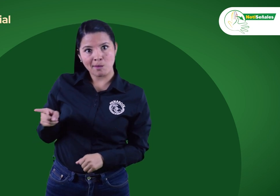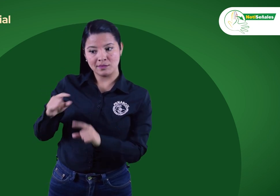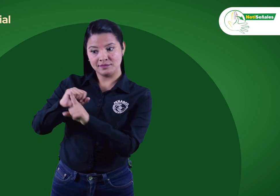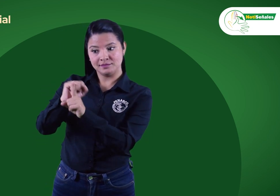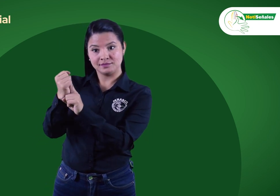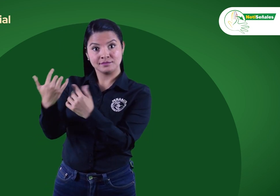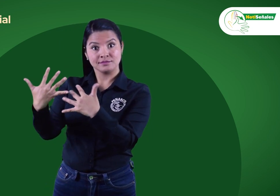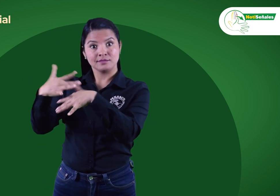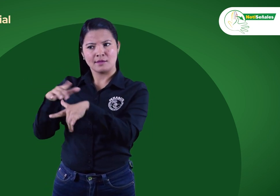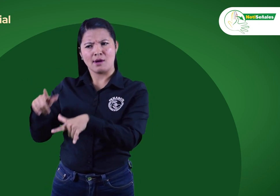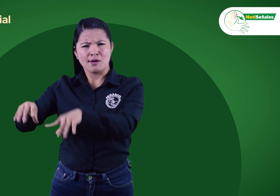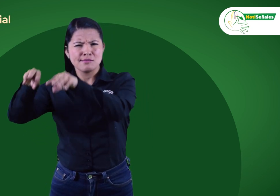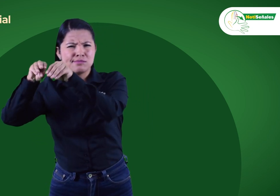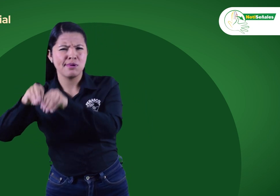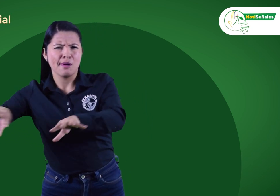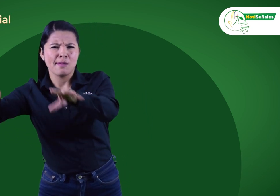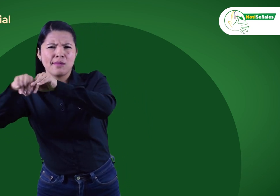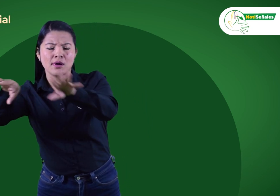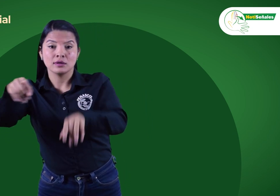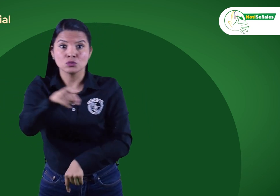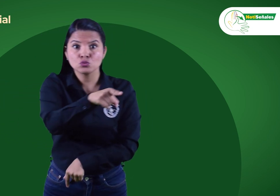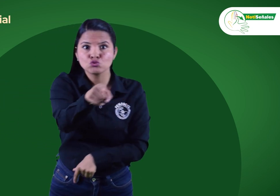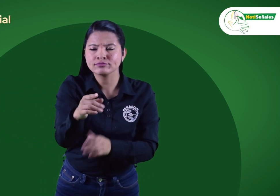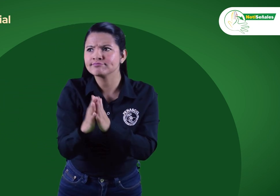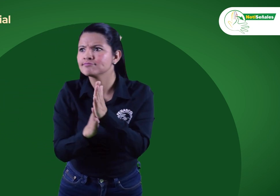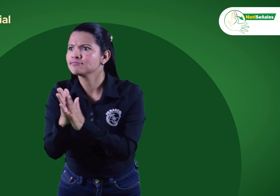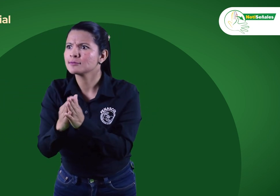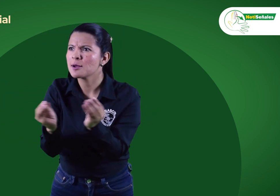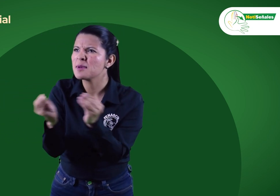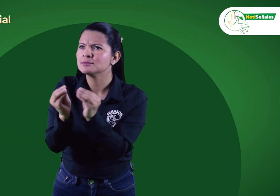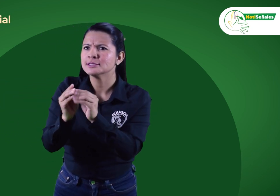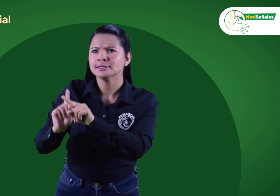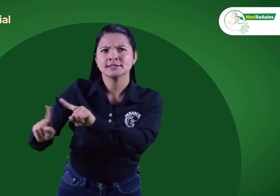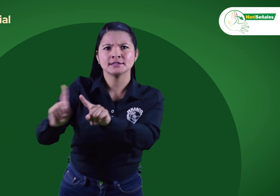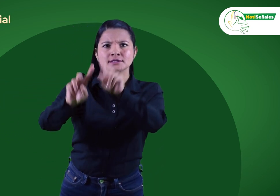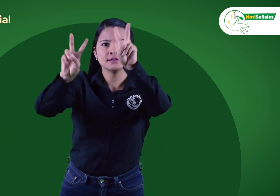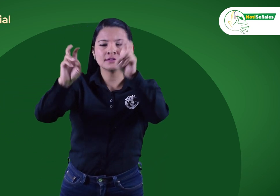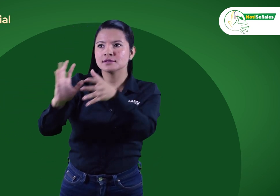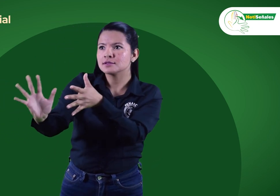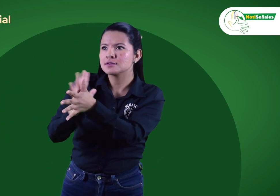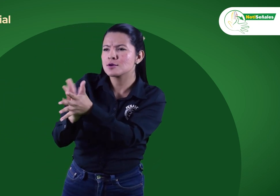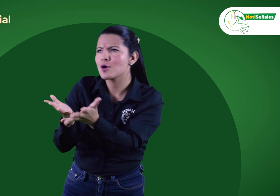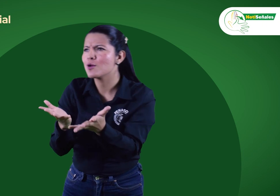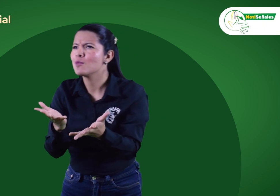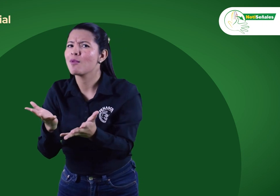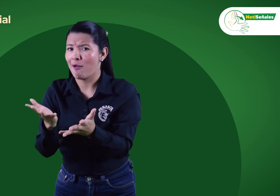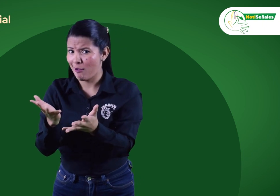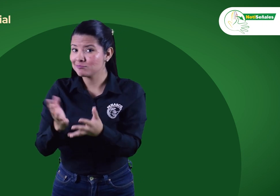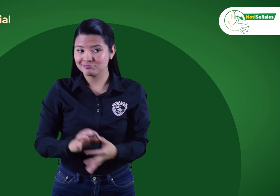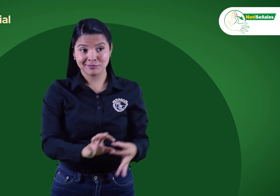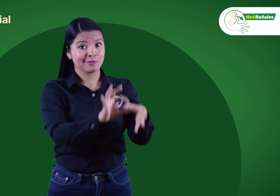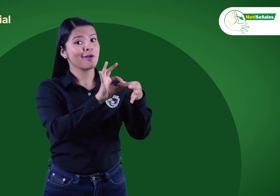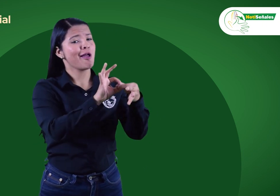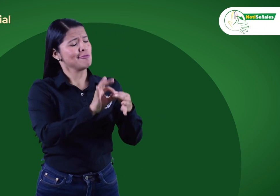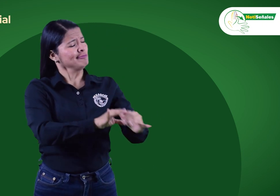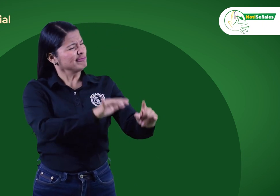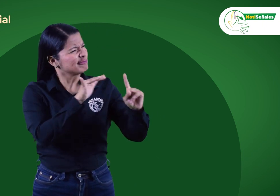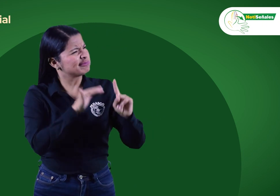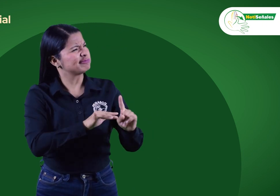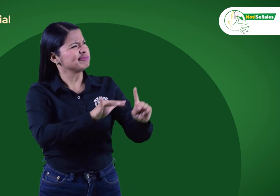Seguiremos realizando acciones de incidencia por todo el país. Estén pendientes de nuestras redes sociales.